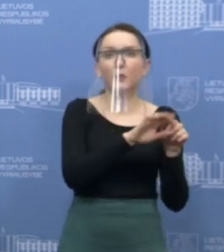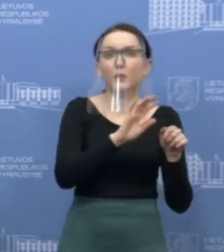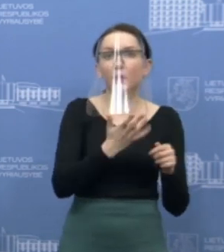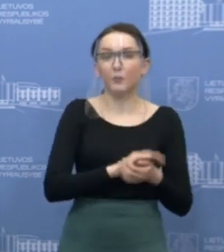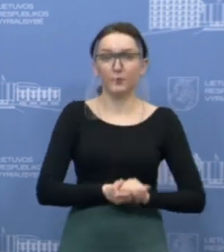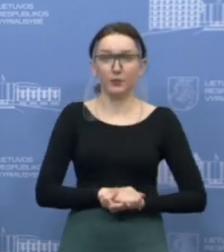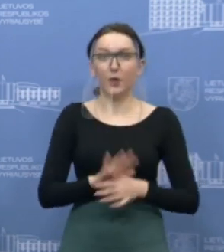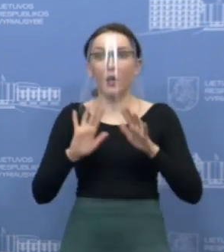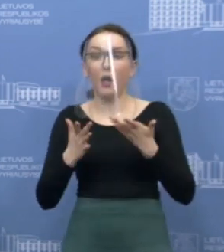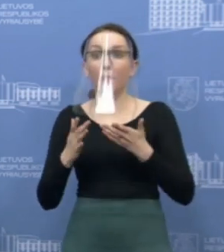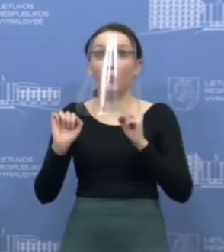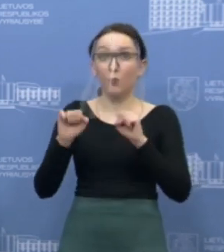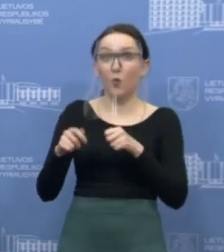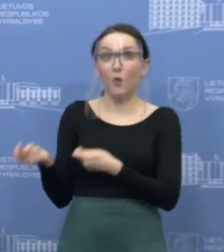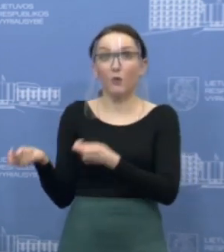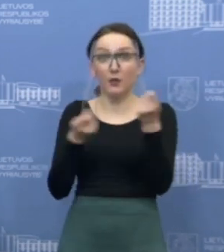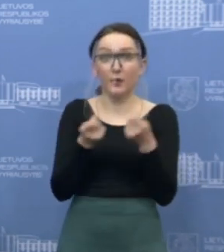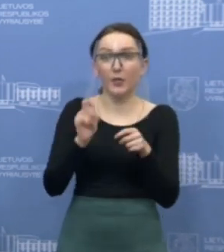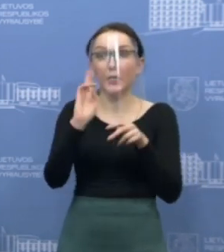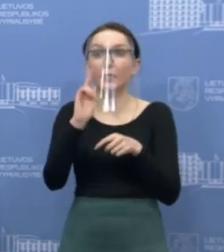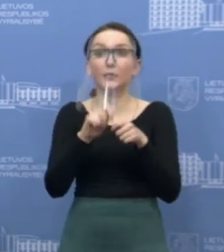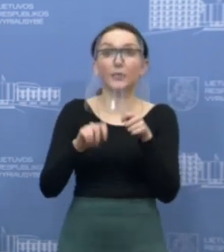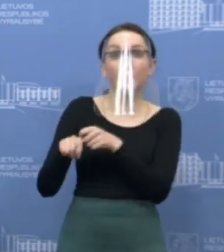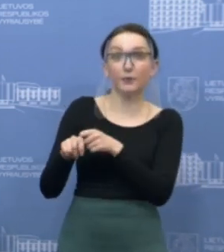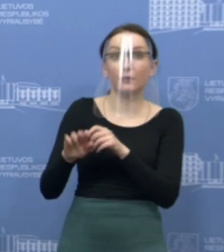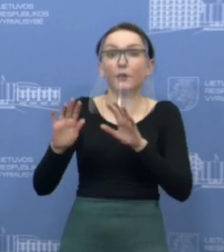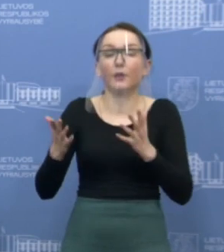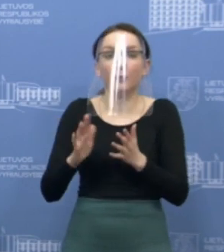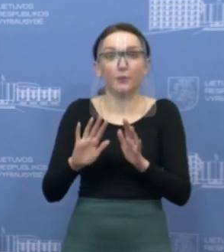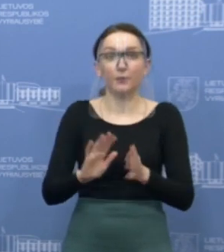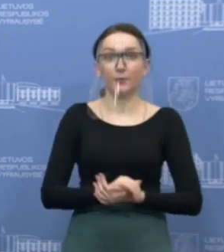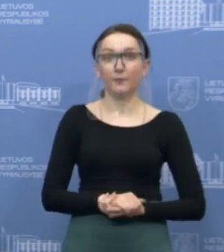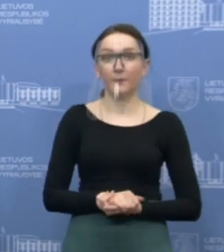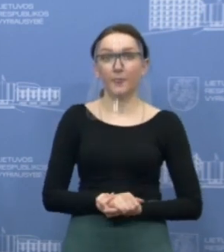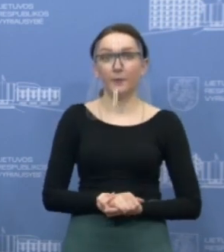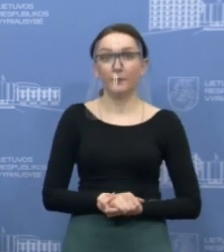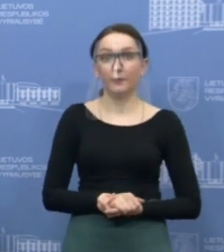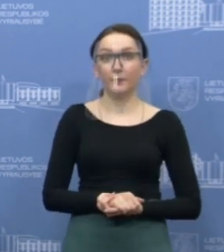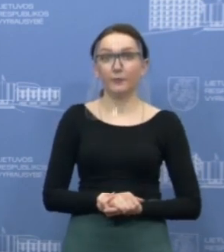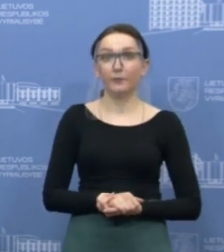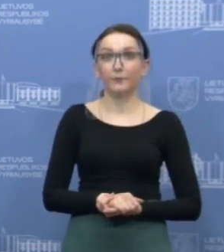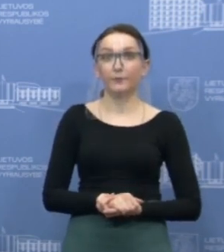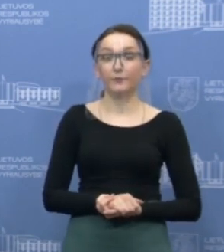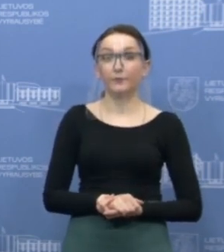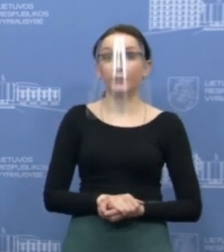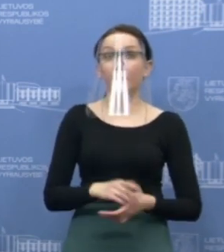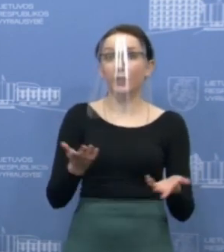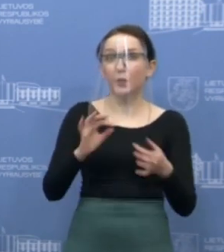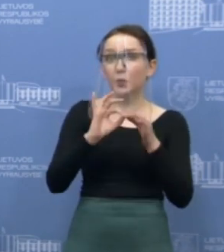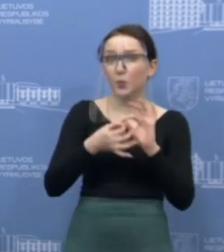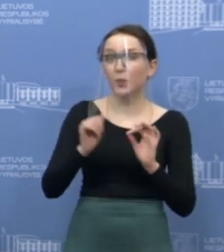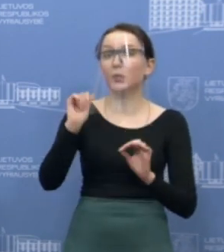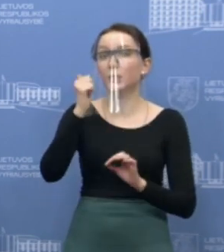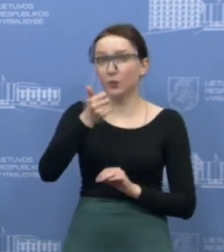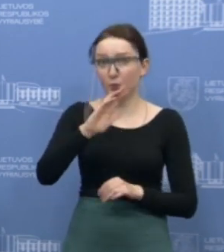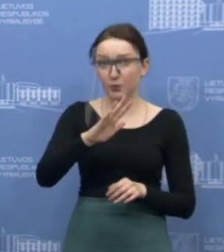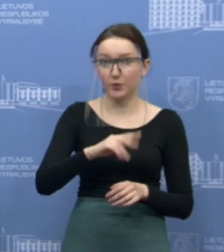ką jiems reikia vežtis ir kas juos tikrins ir kaip tas vyks kelių buokai. Iš tikrųjų, detalės bus žinomos